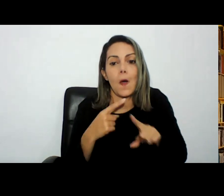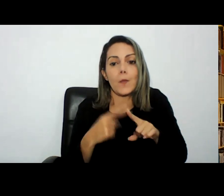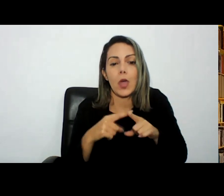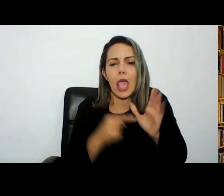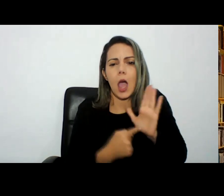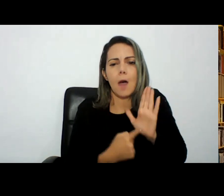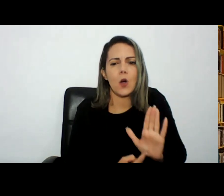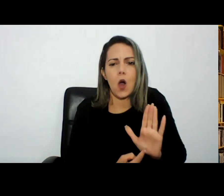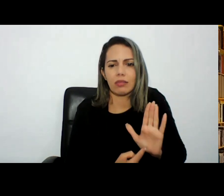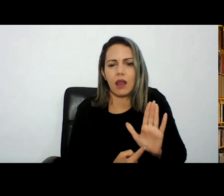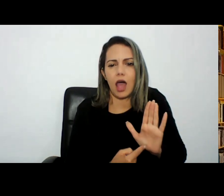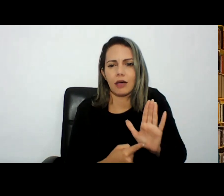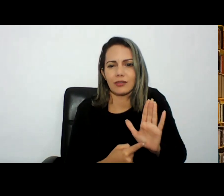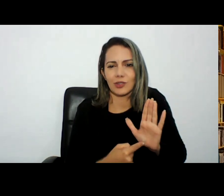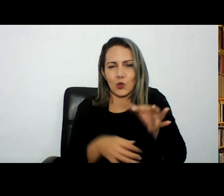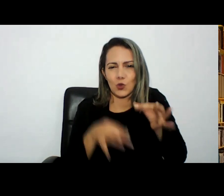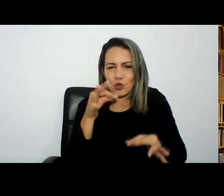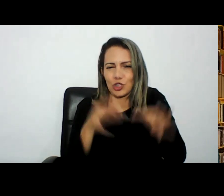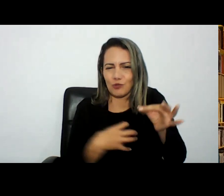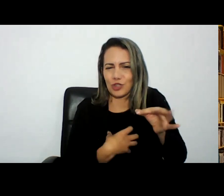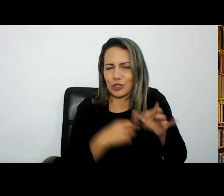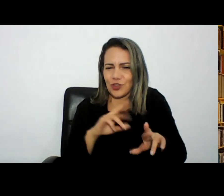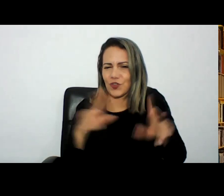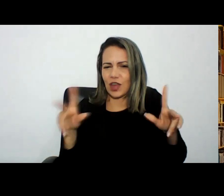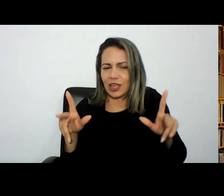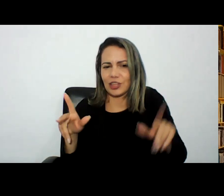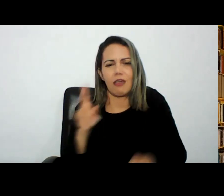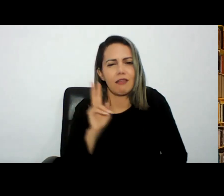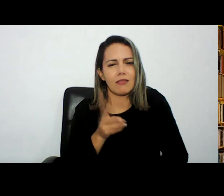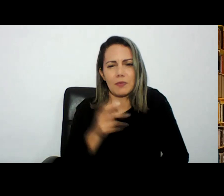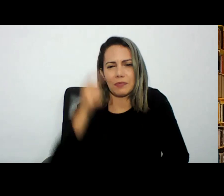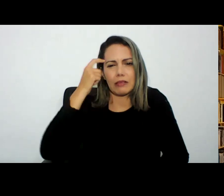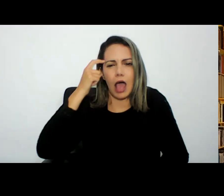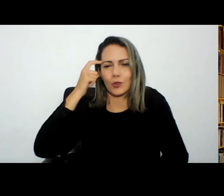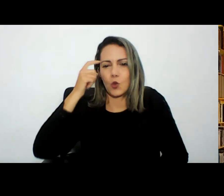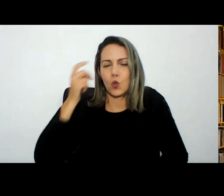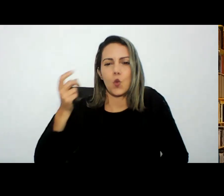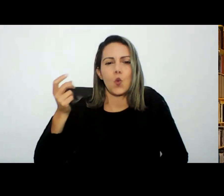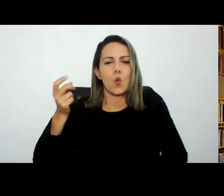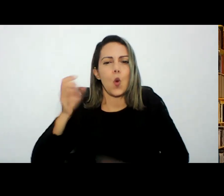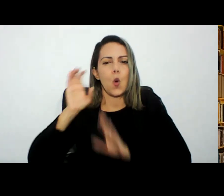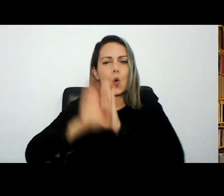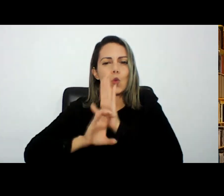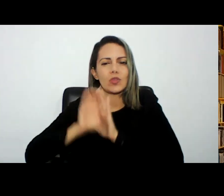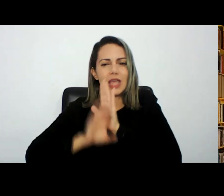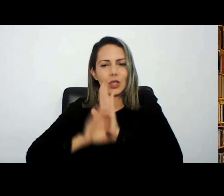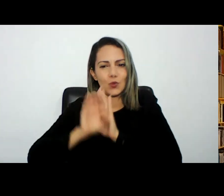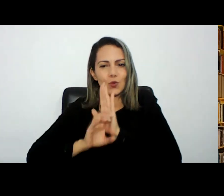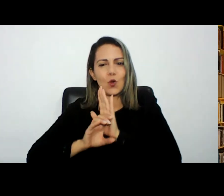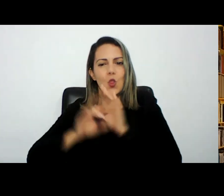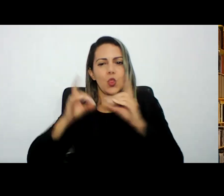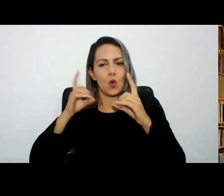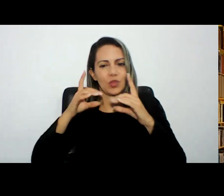pensado em conceitos doutrinários em tantas doutrinas que às vezes não tem qualquer utilidade